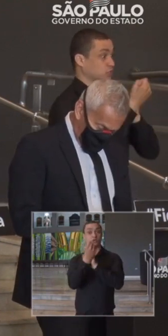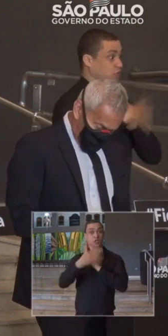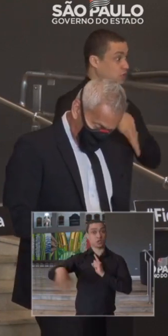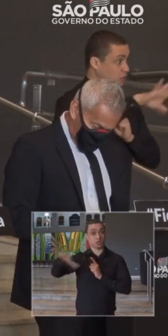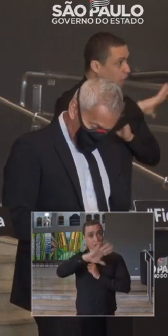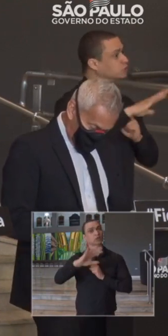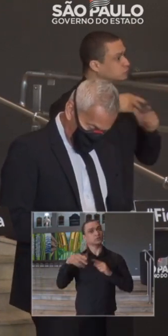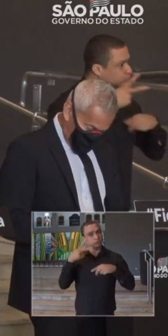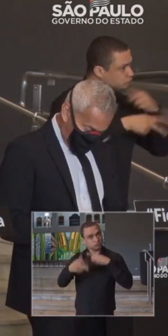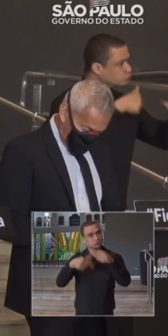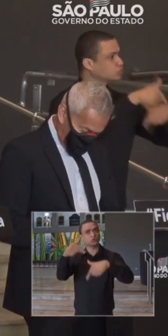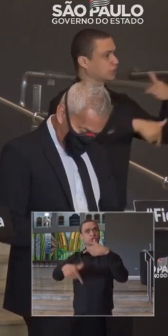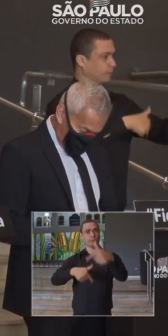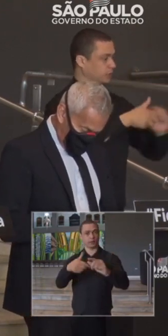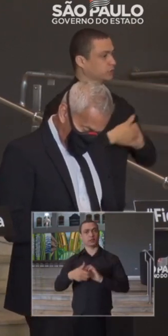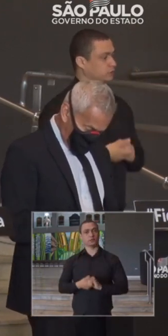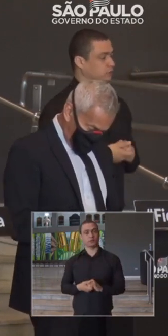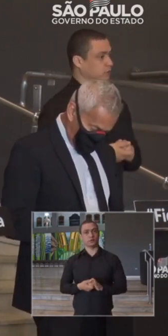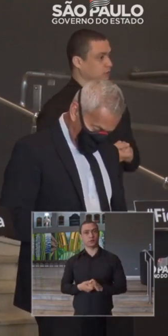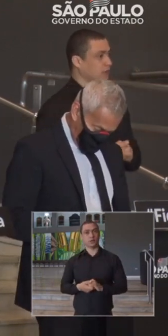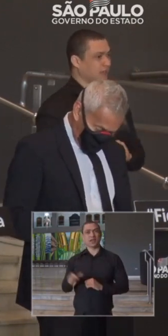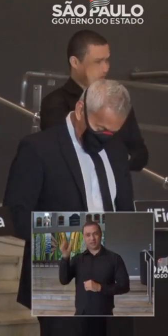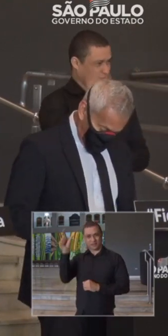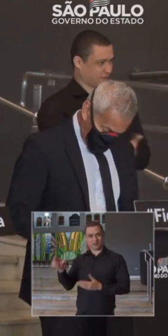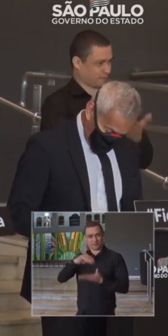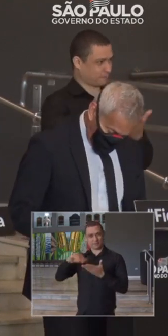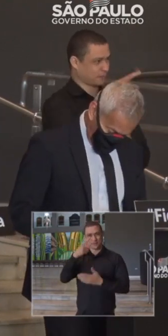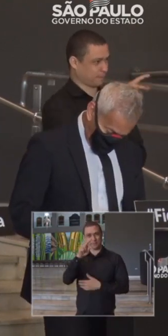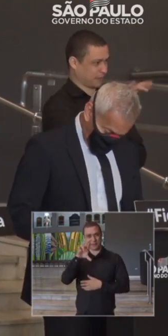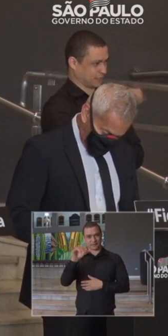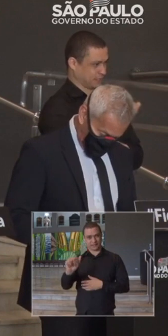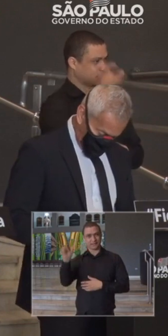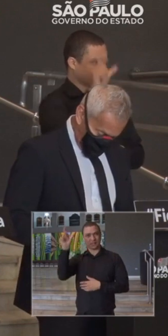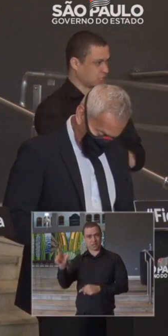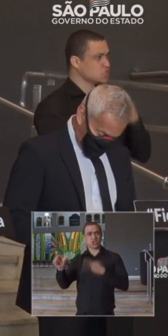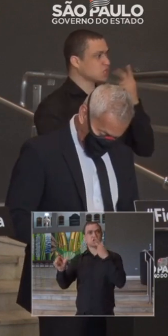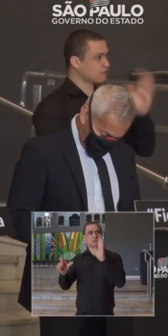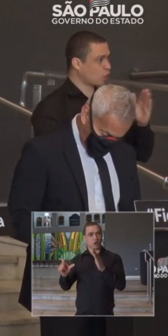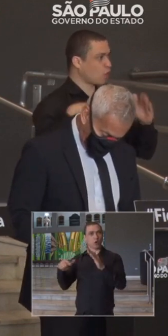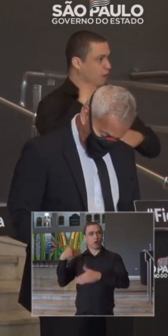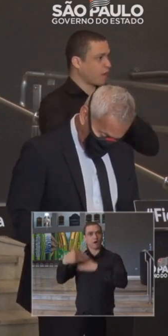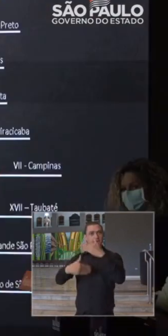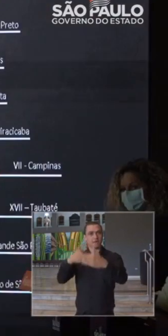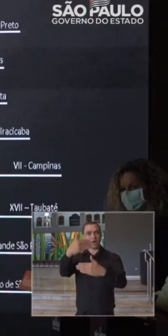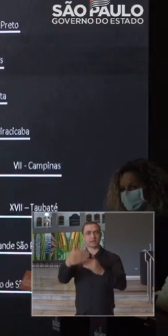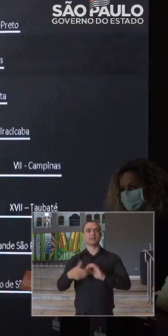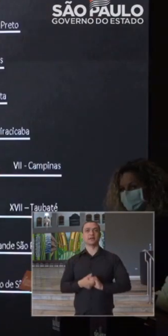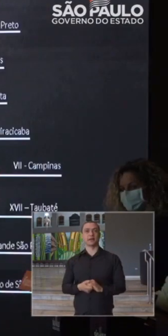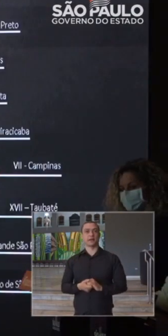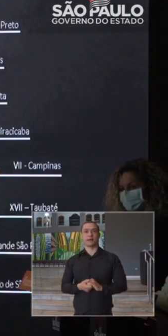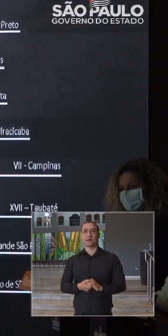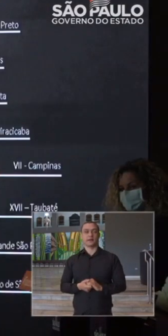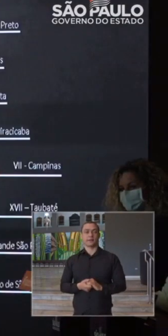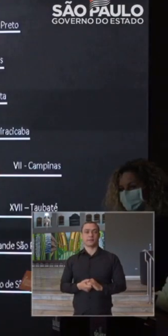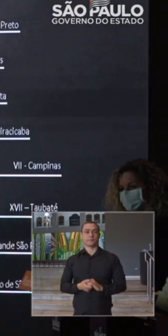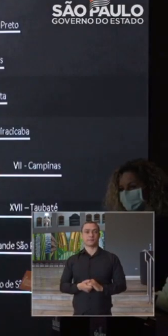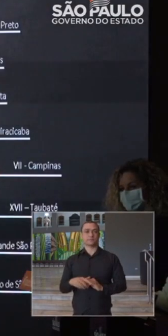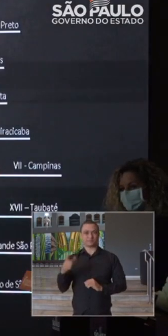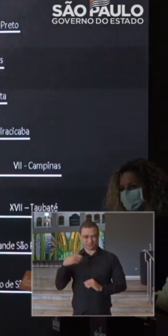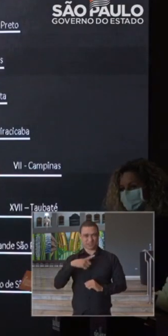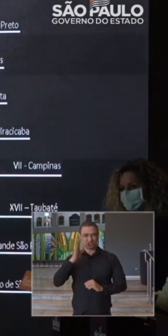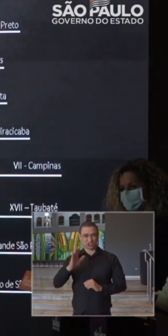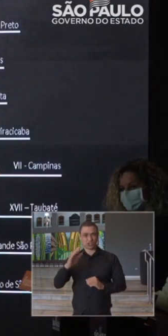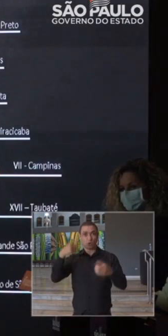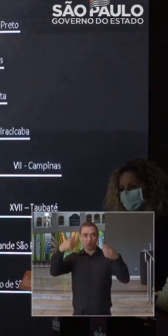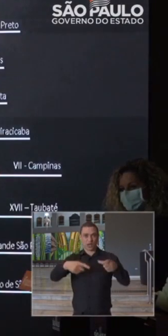e trabalhando esse processo. A Patrícia colocou muito bem, aí estão as fases, nós temos as regiões de